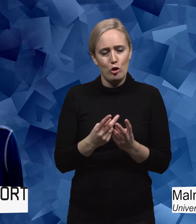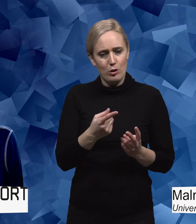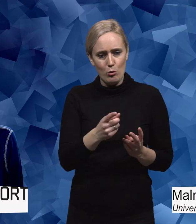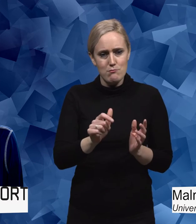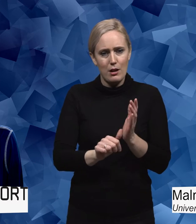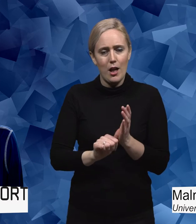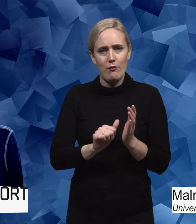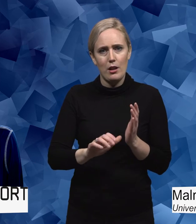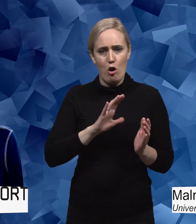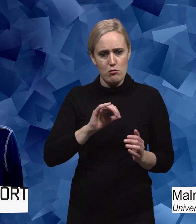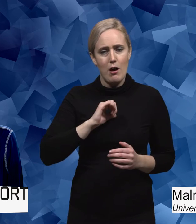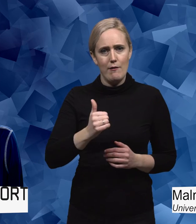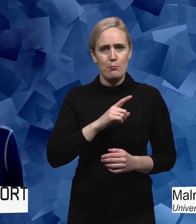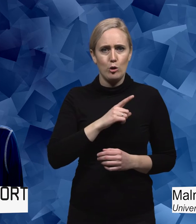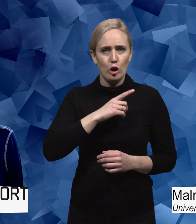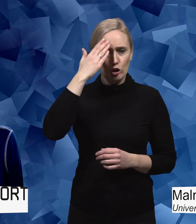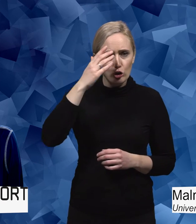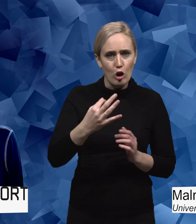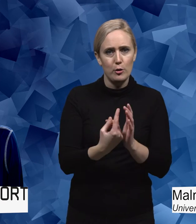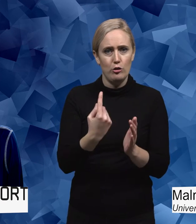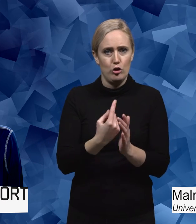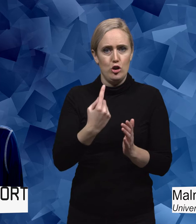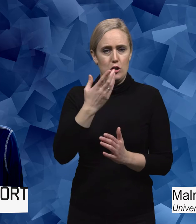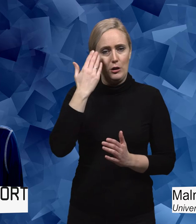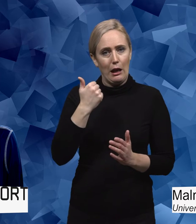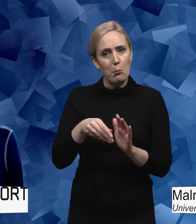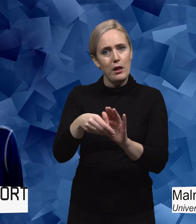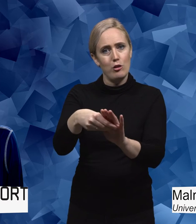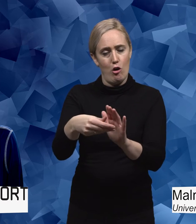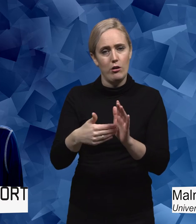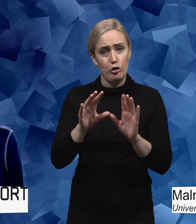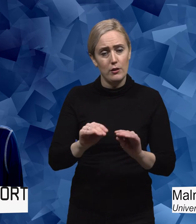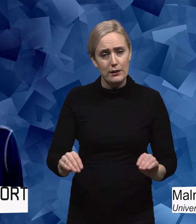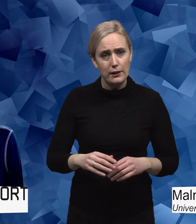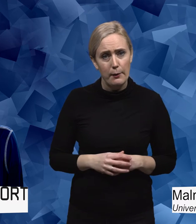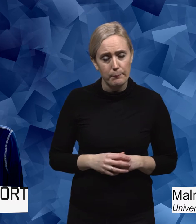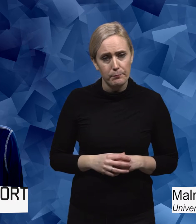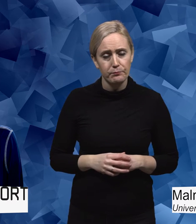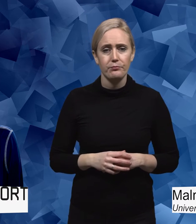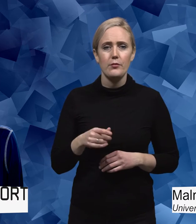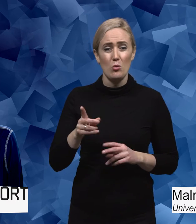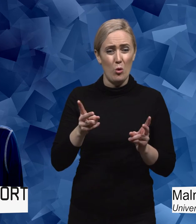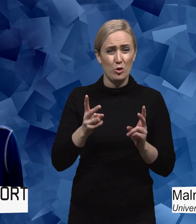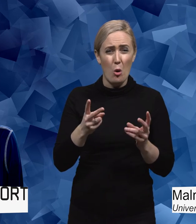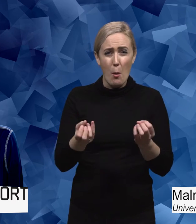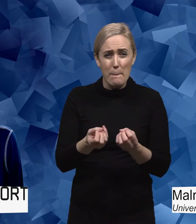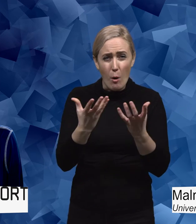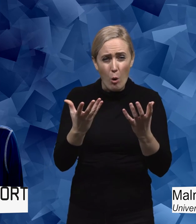komma med, bidra med till idrottsundervisningen. Och som jag kanske nämnde, det här med bollspel och tävlings och lagidrotter det